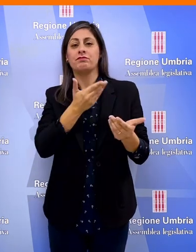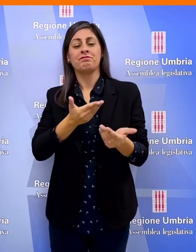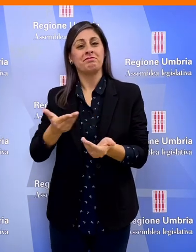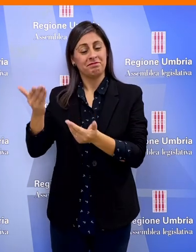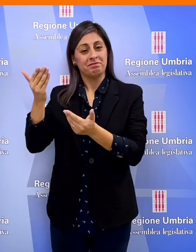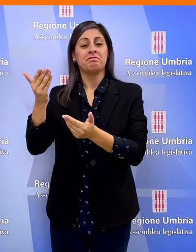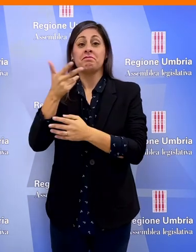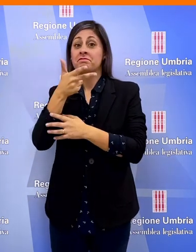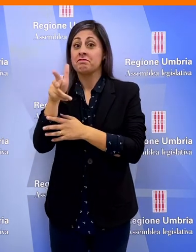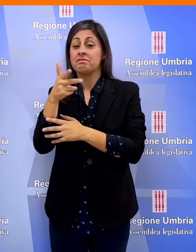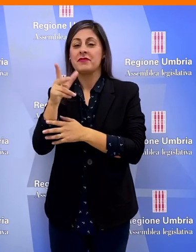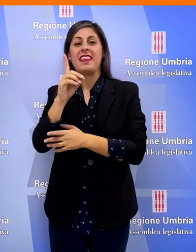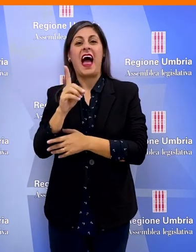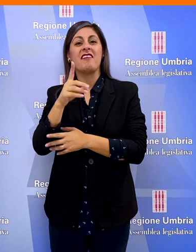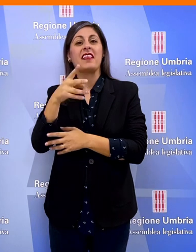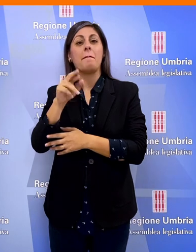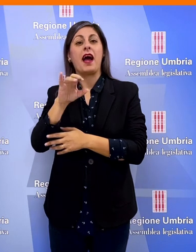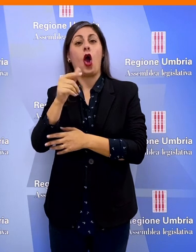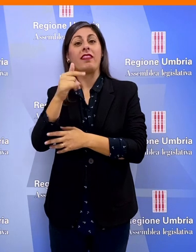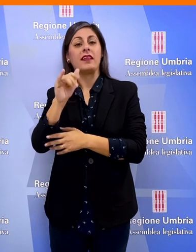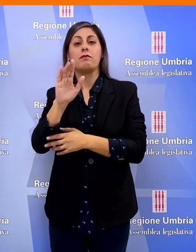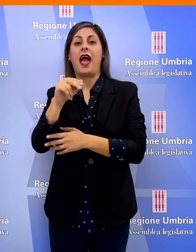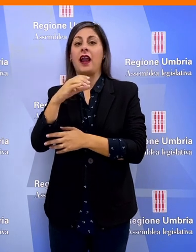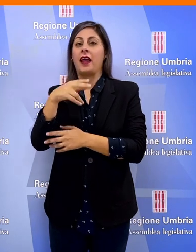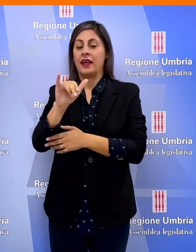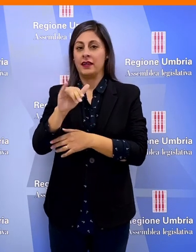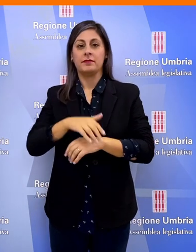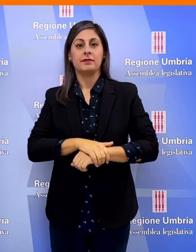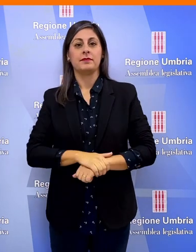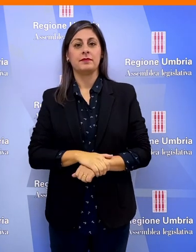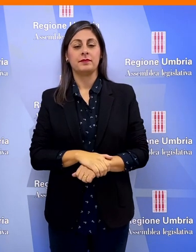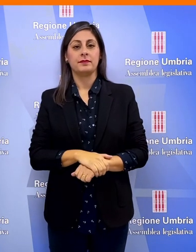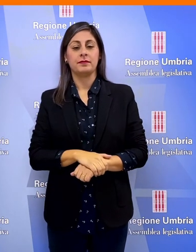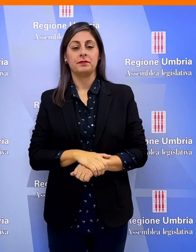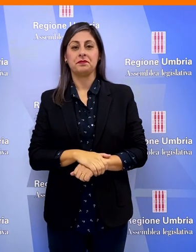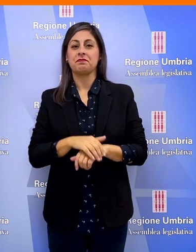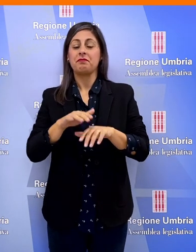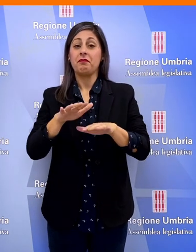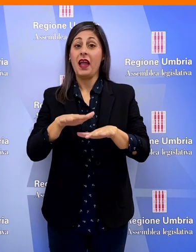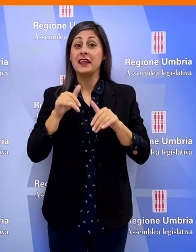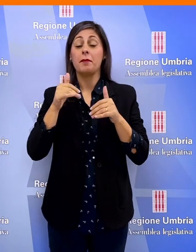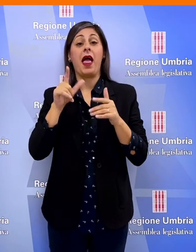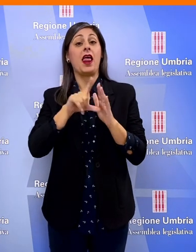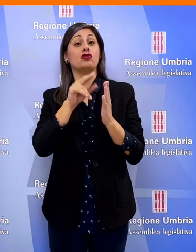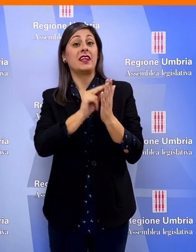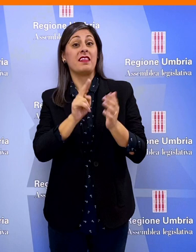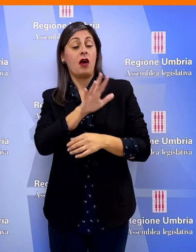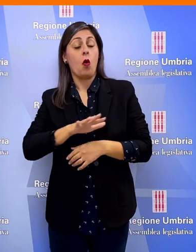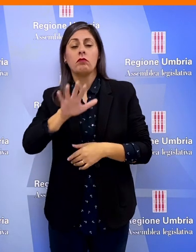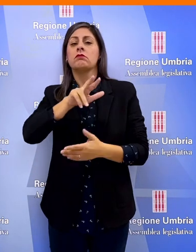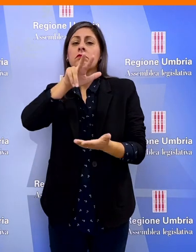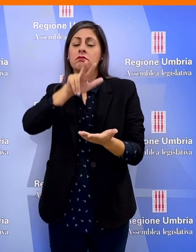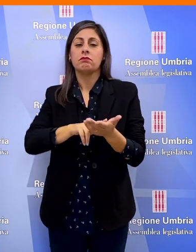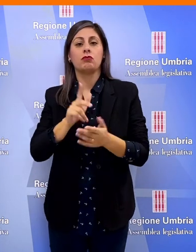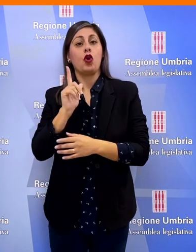parla in questo servizio Davide Mariotti Bianchi. L'Assemblea Legislativa dell'Umbria ha